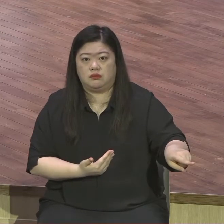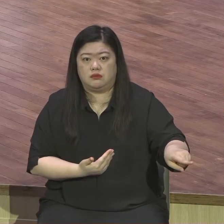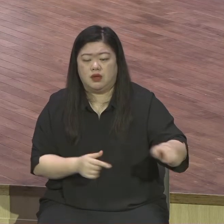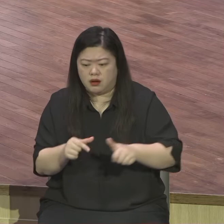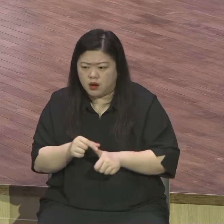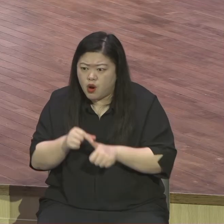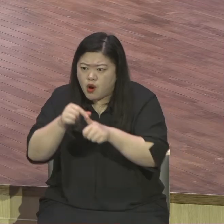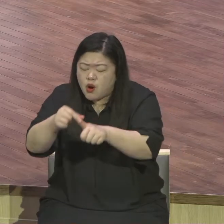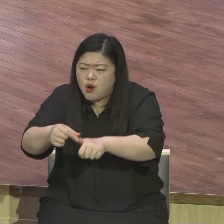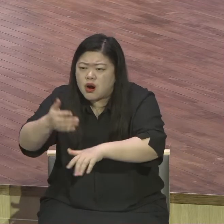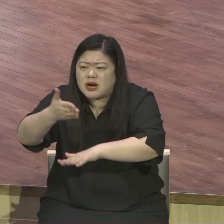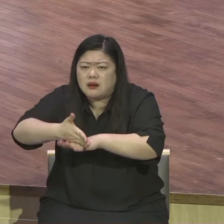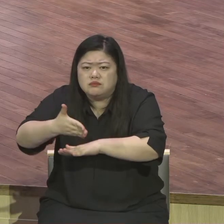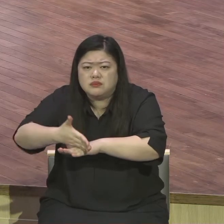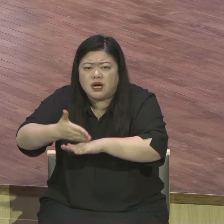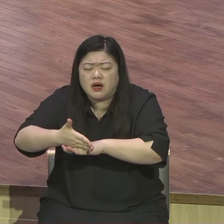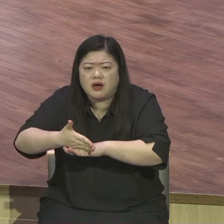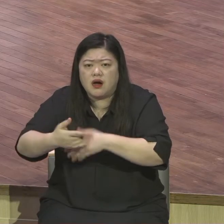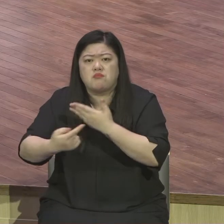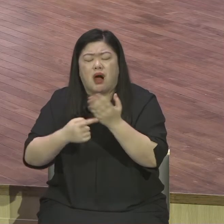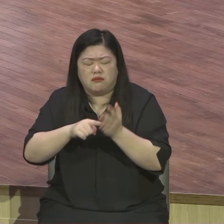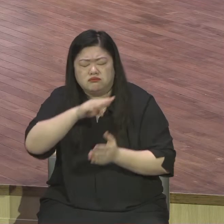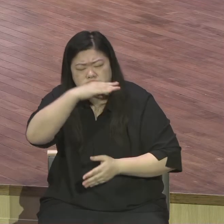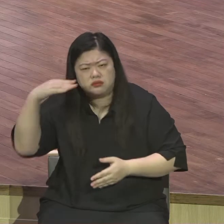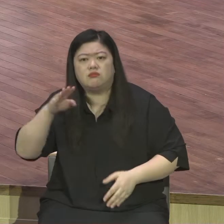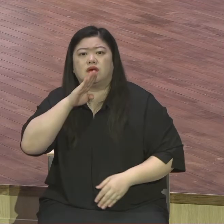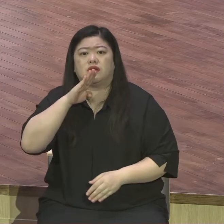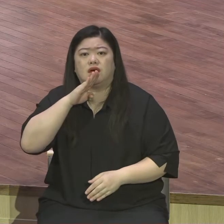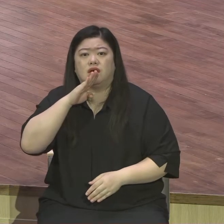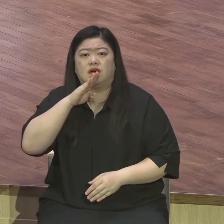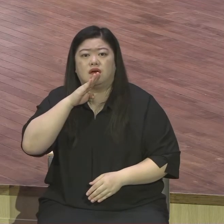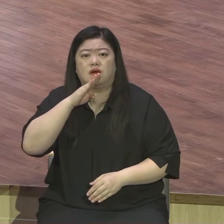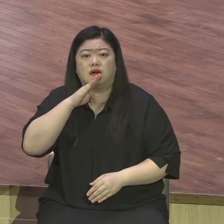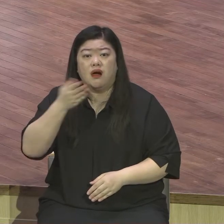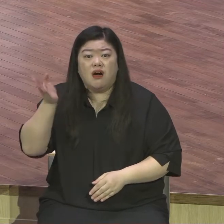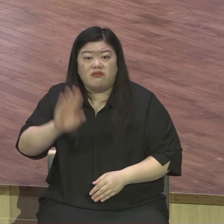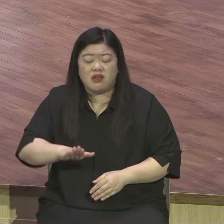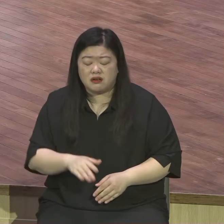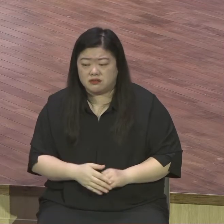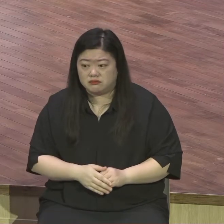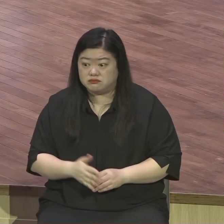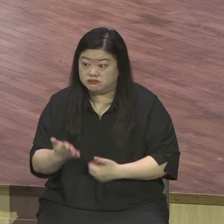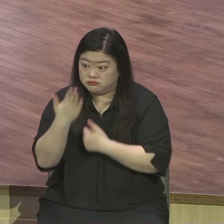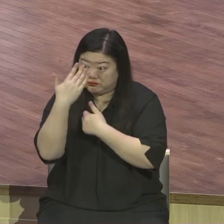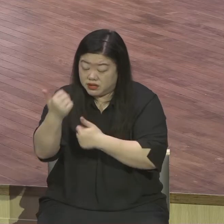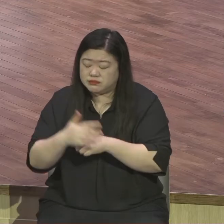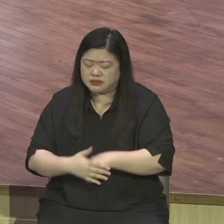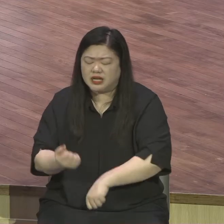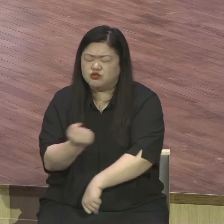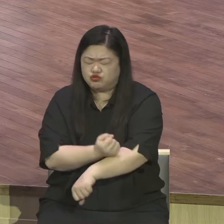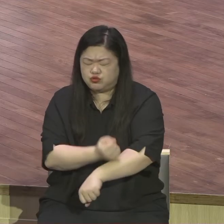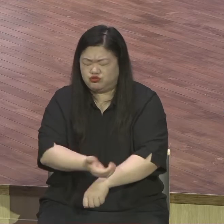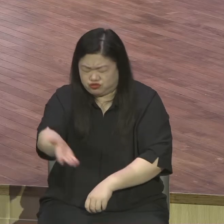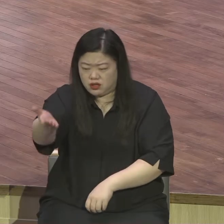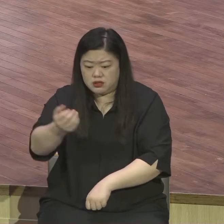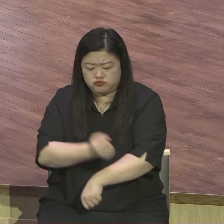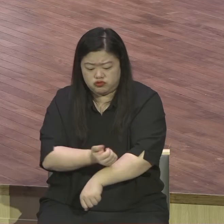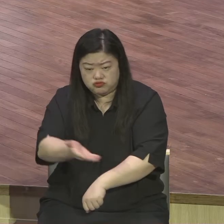실착은 정반대잖아요 무슨 하나님 앞에 내놓으라고 따질 게 있습니까 정반대잖아요 우리는